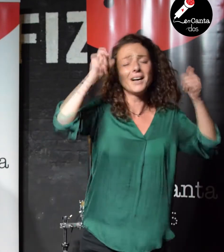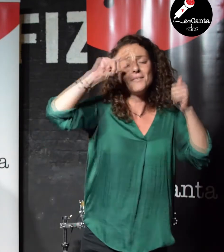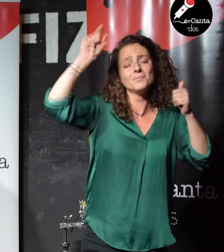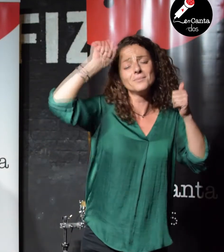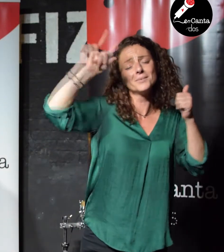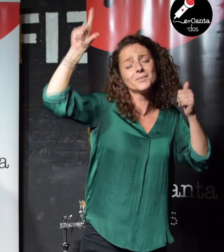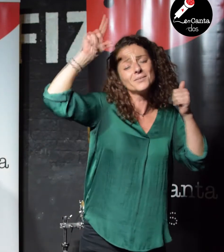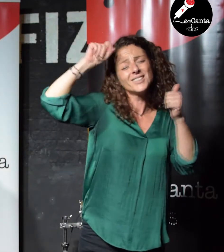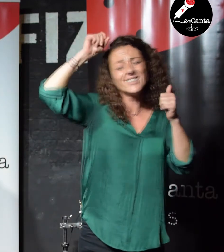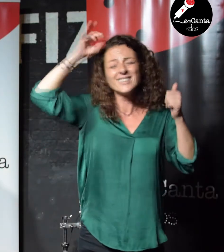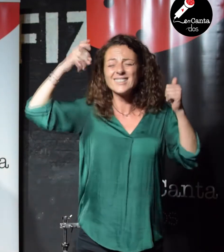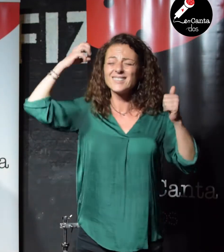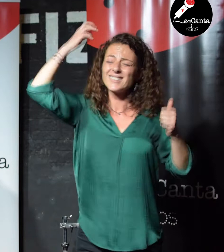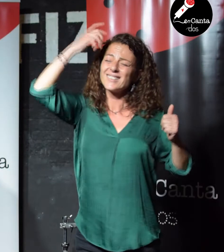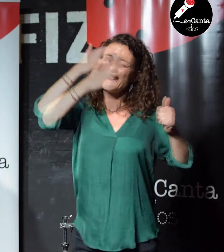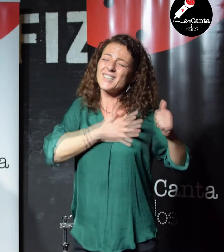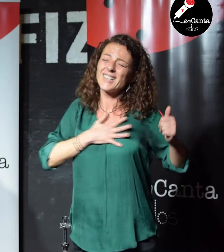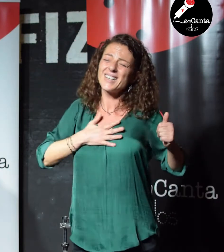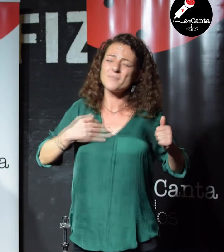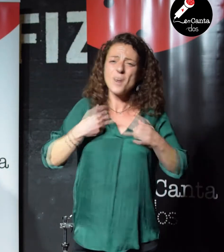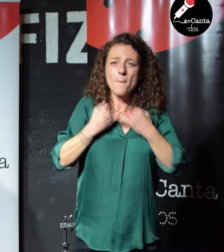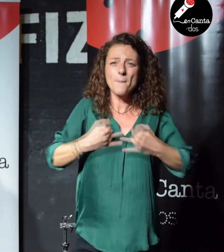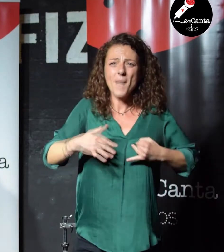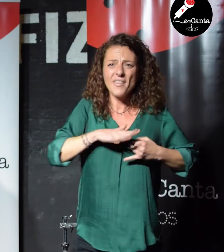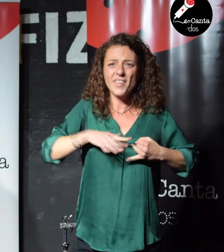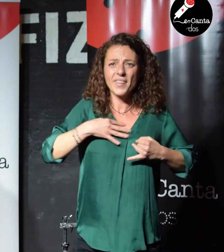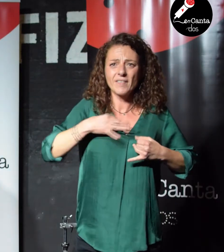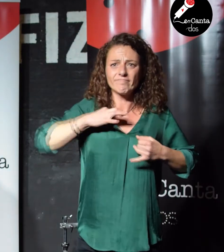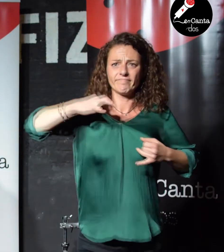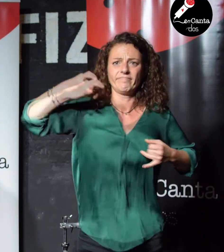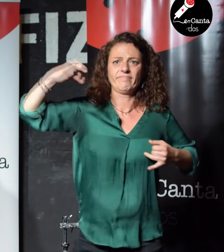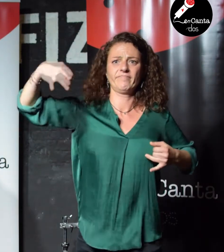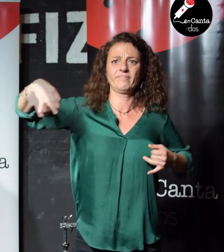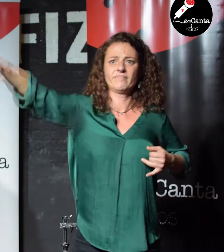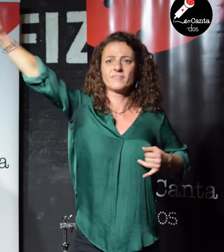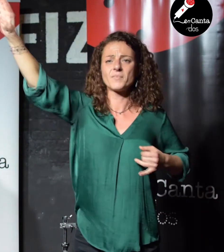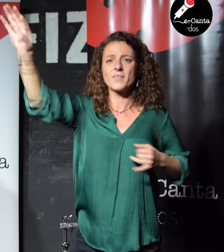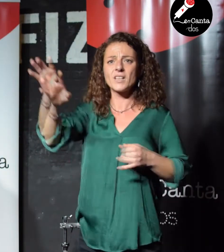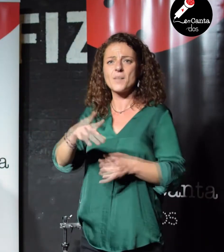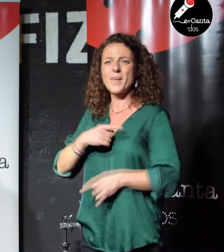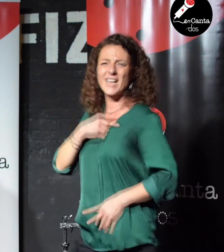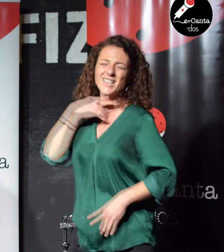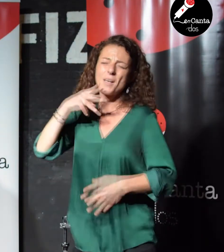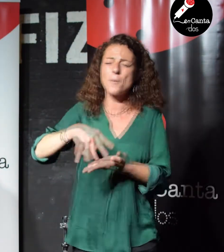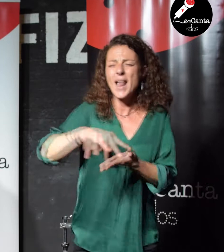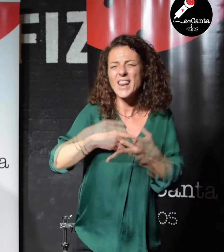de nuevo y quieren alejarme de esta paz y joderme de nuevo el baile.